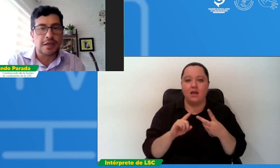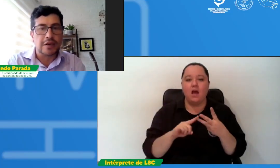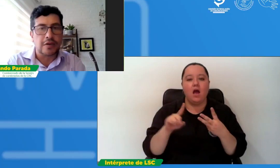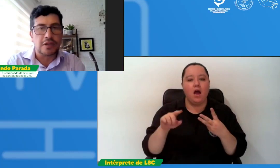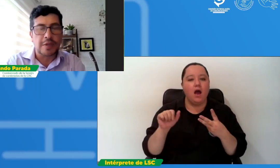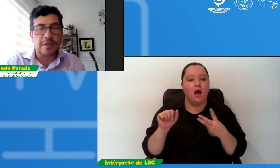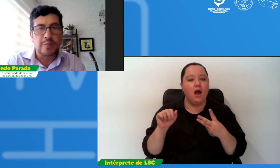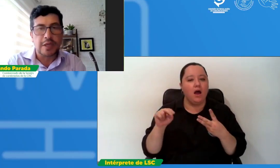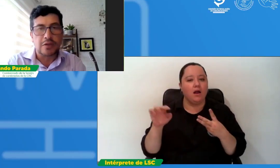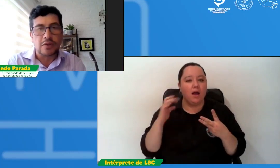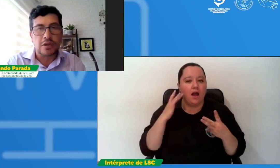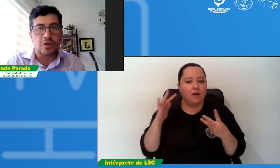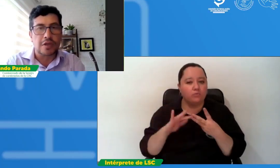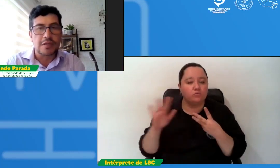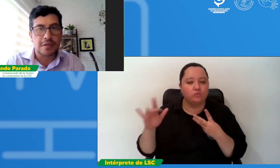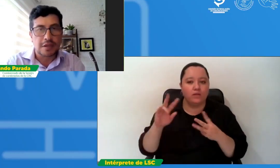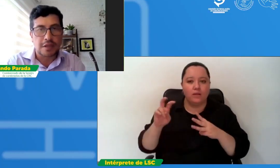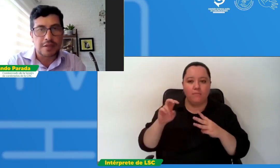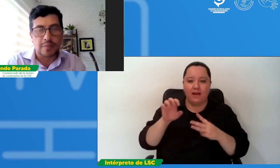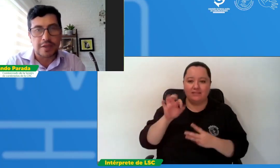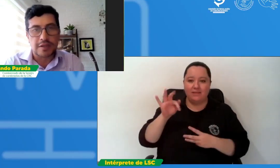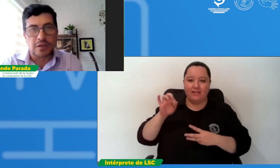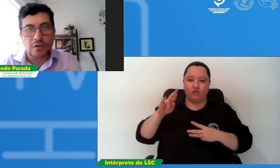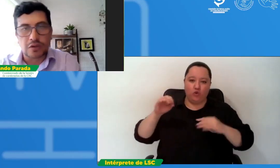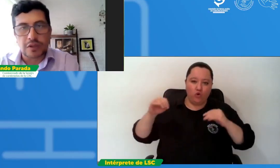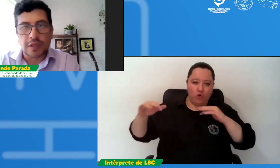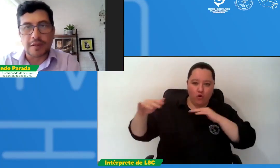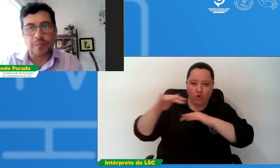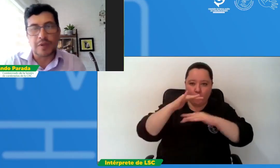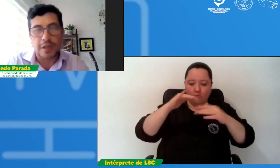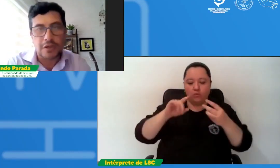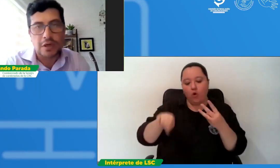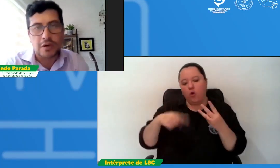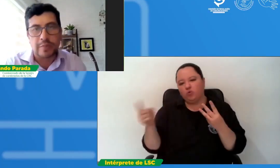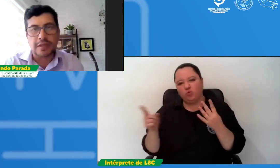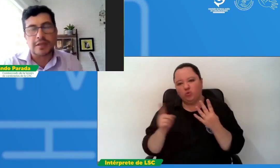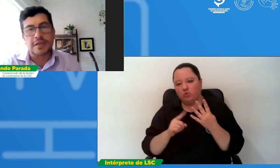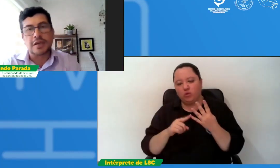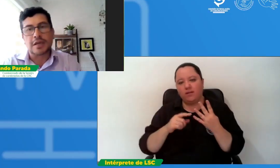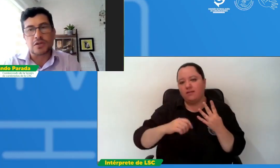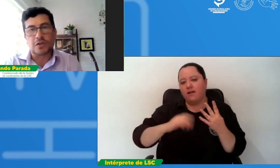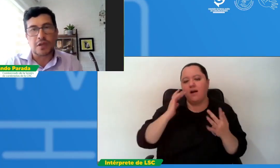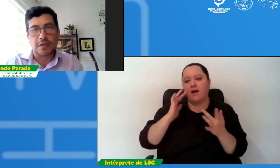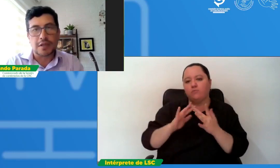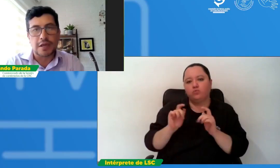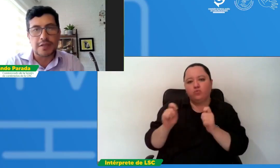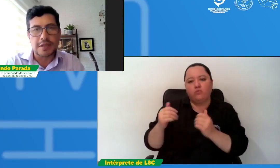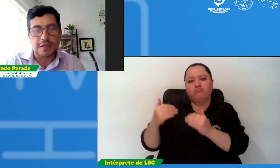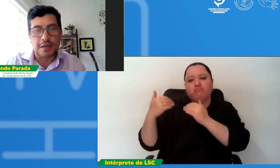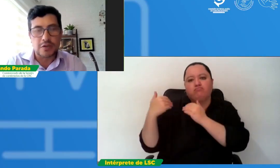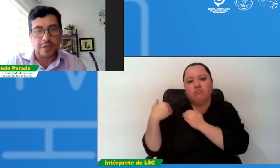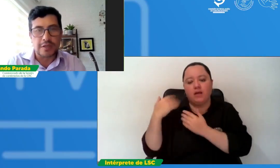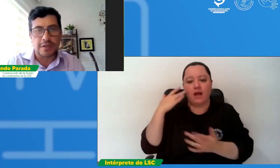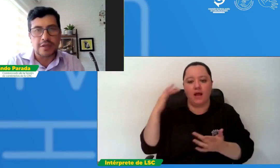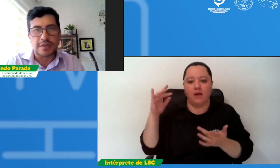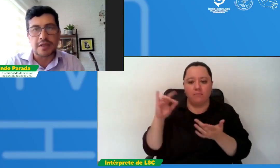que ver con tema de espectro y otras que siempre han sido de derecho a la competencia en el caso de la SIC de la Superintendencia